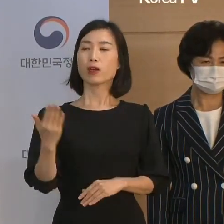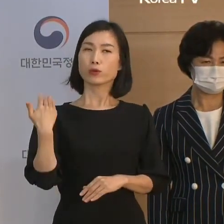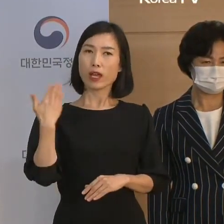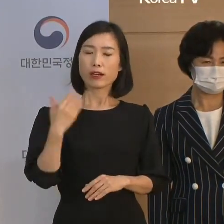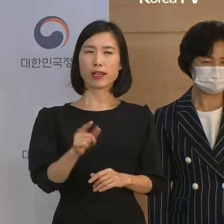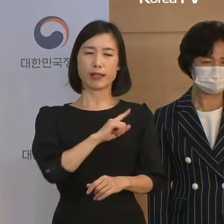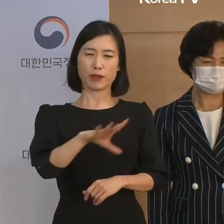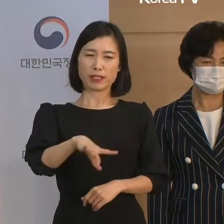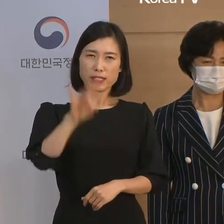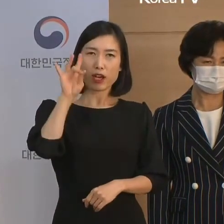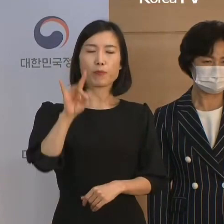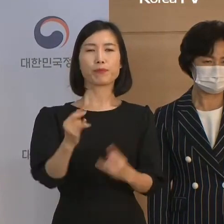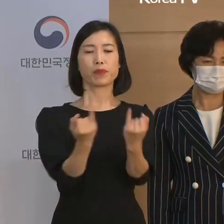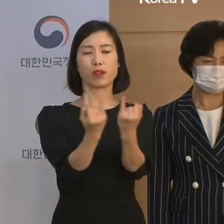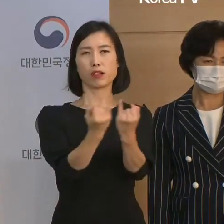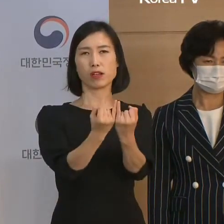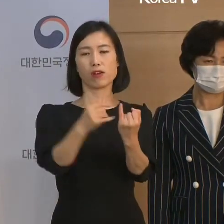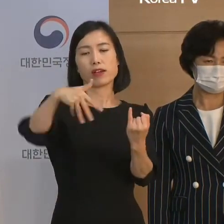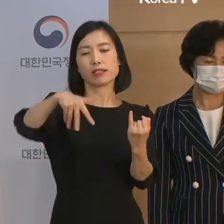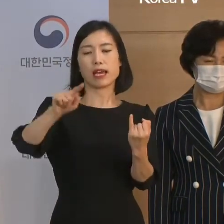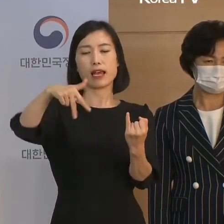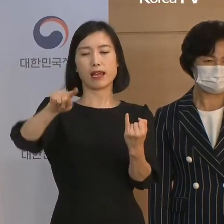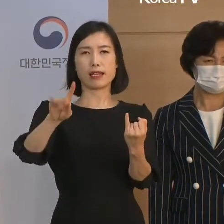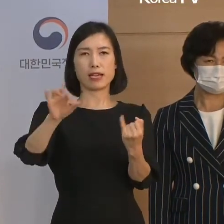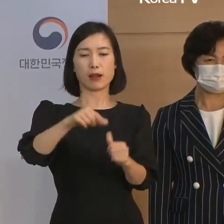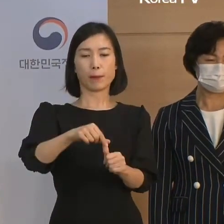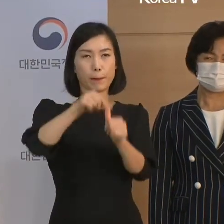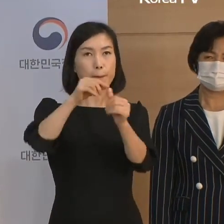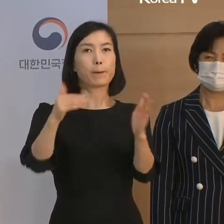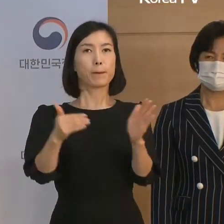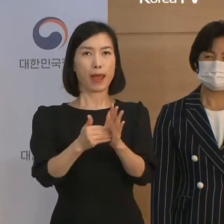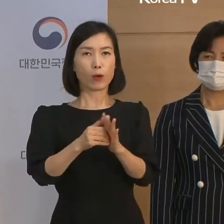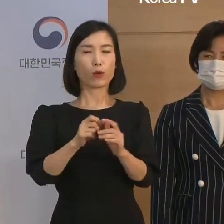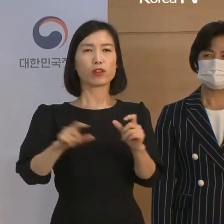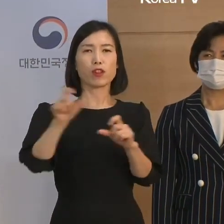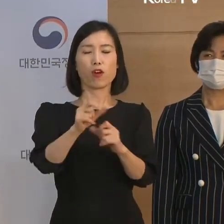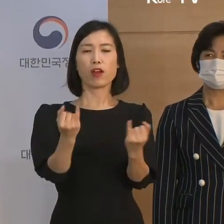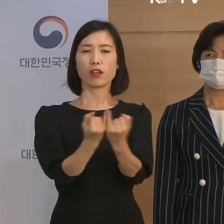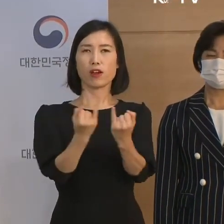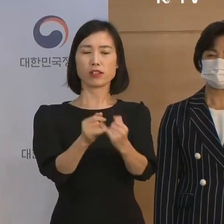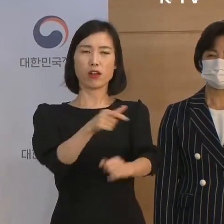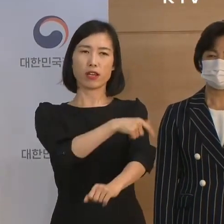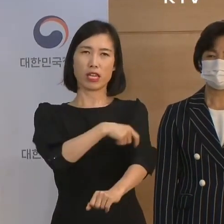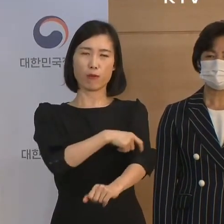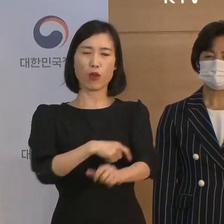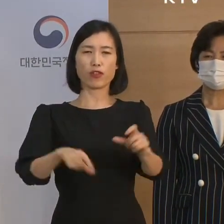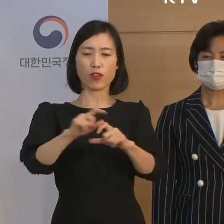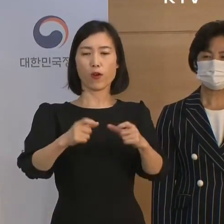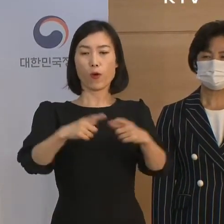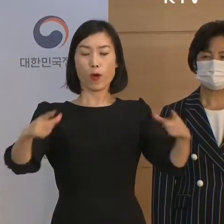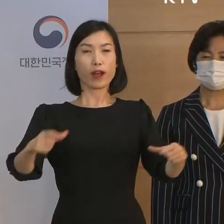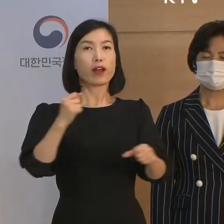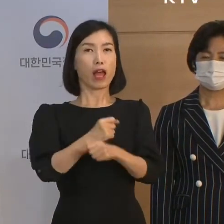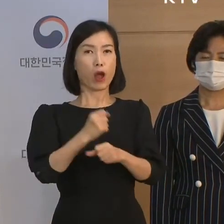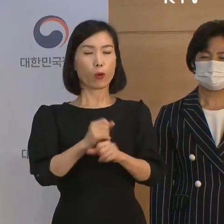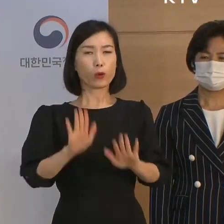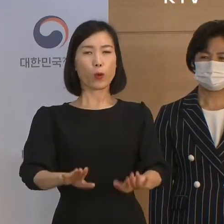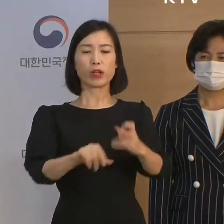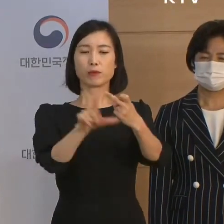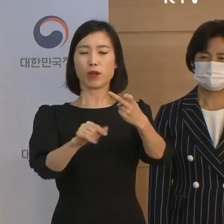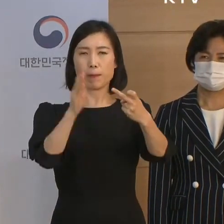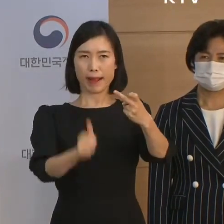최초의 여성 차장 발탁에 이어 여성 간부 확대, 그리고 올해 말을 목표로